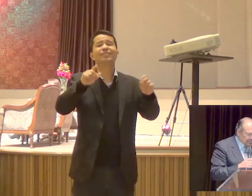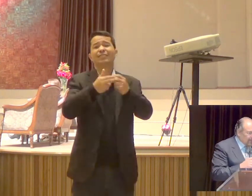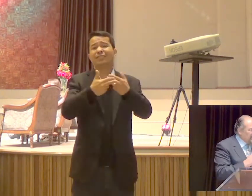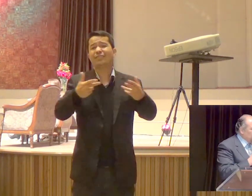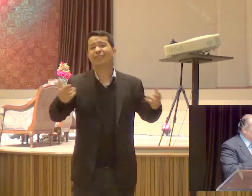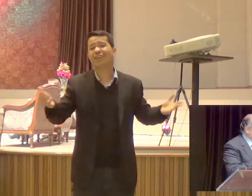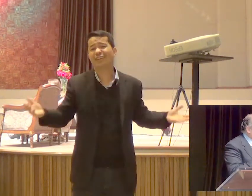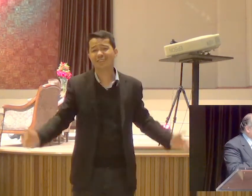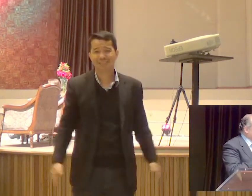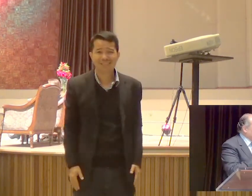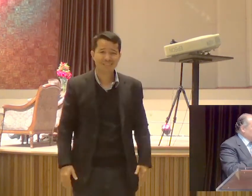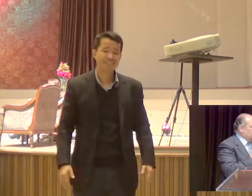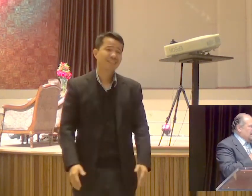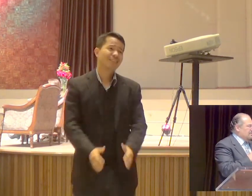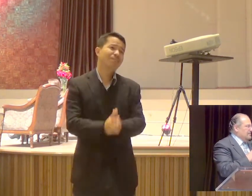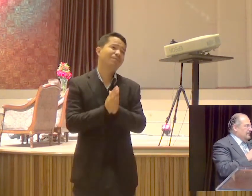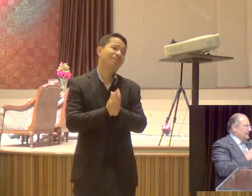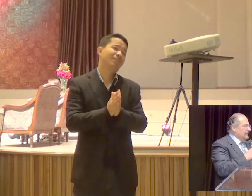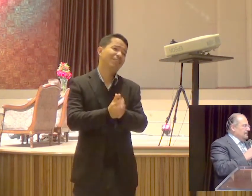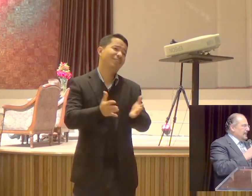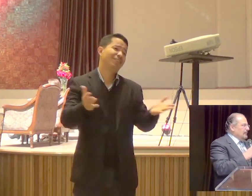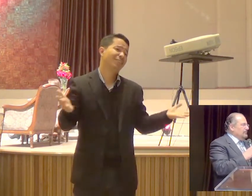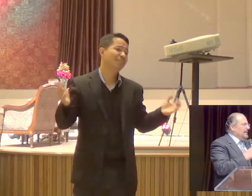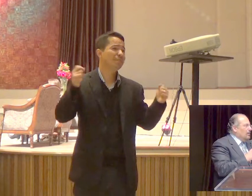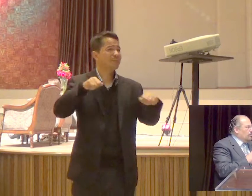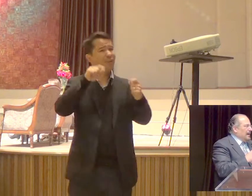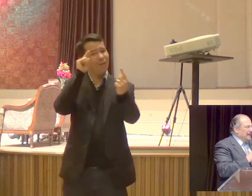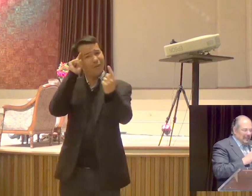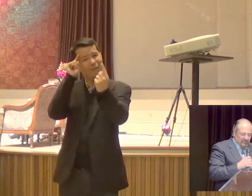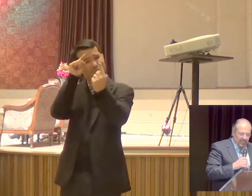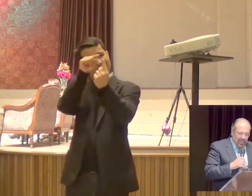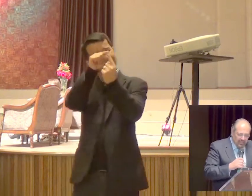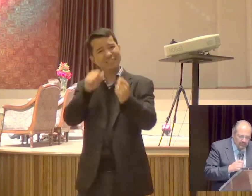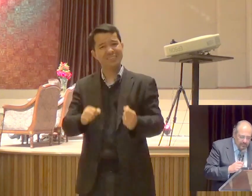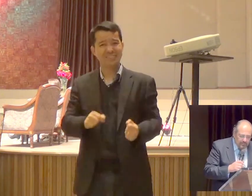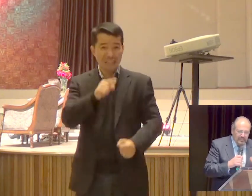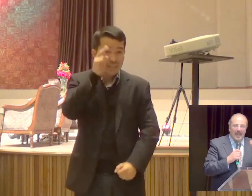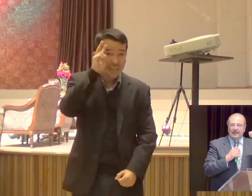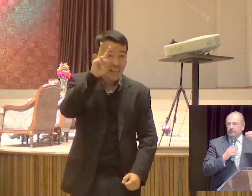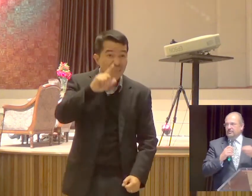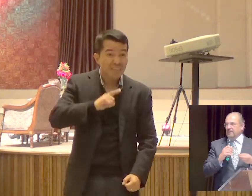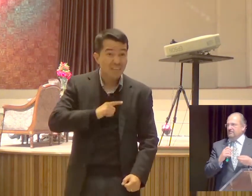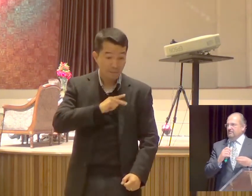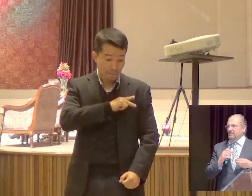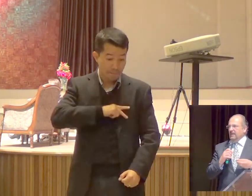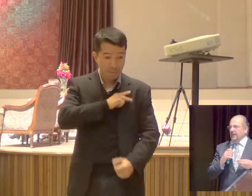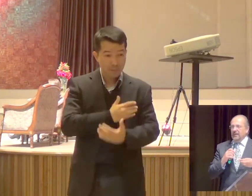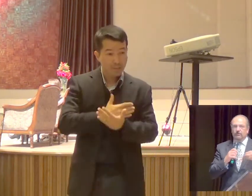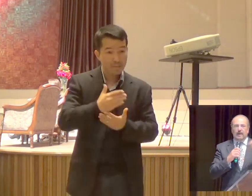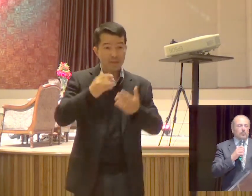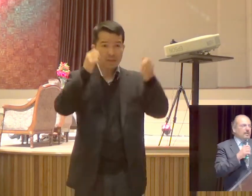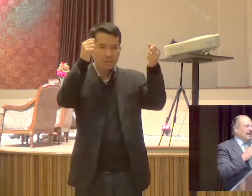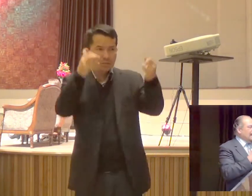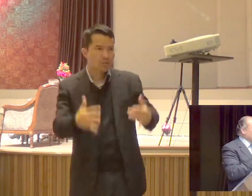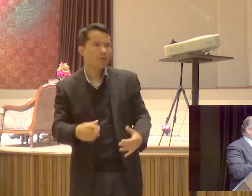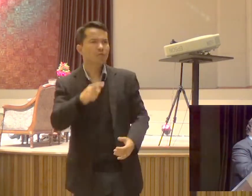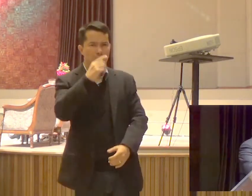sabem O que eu fiz Entre vocês Eu não parei De ensinar A vocês Eu não parei De